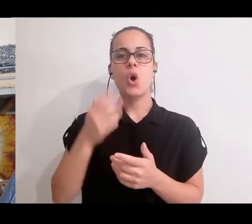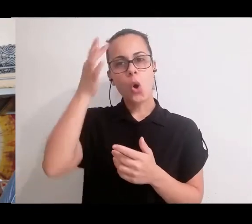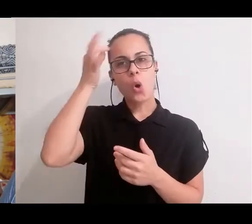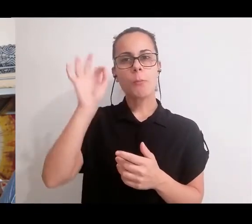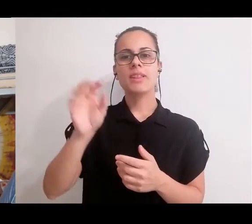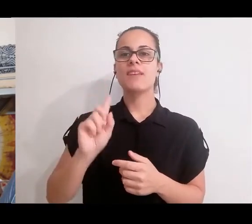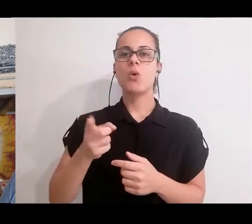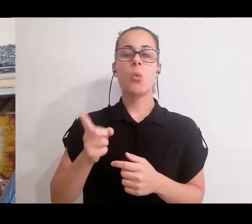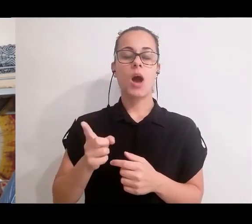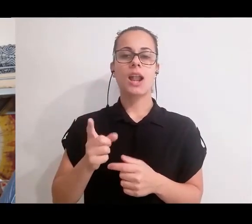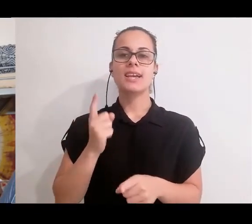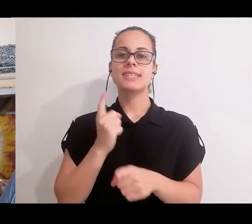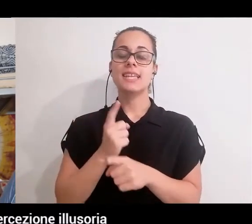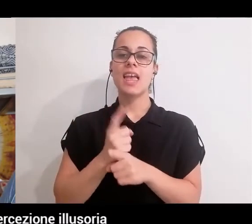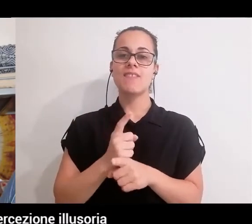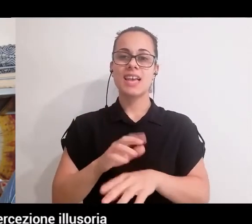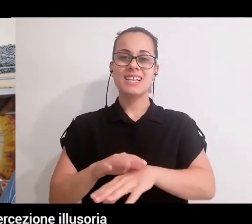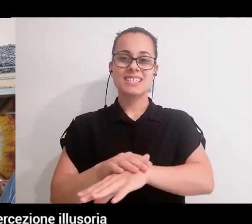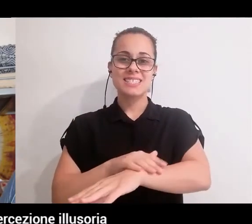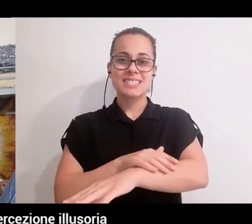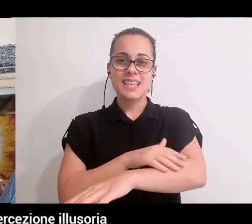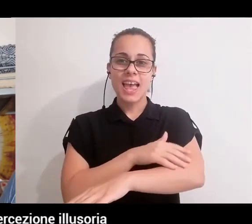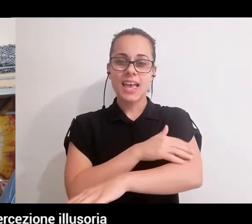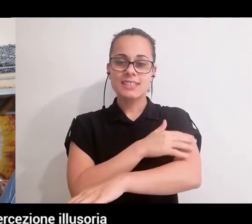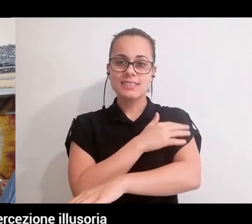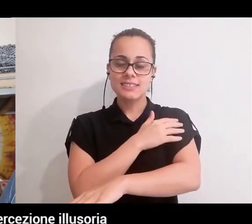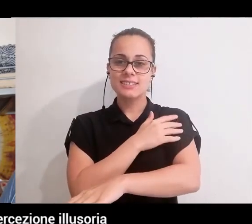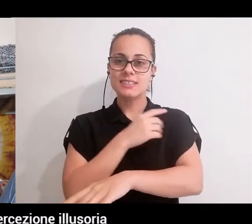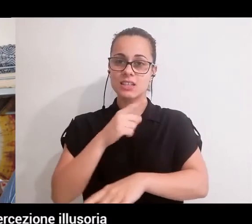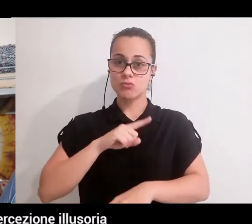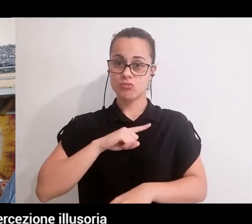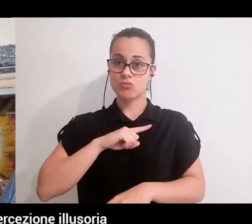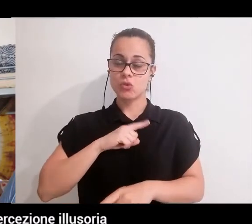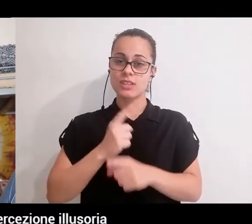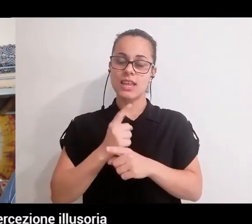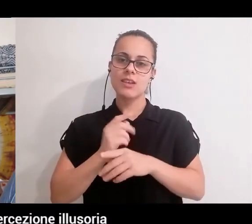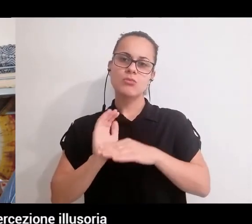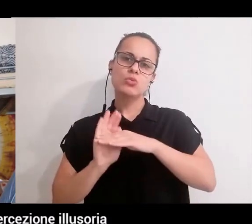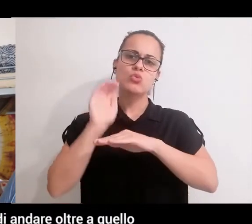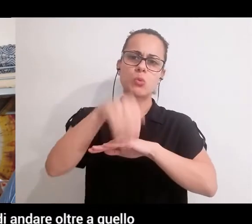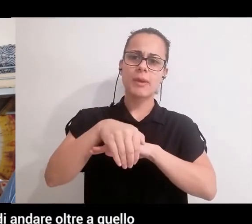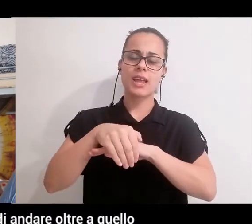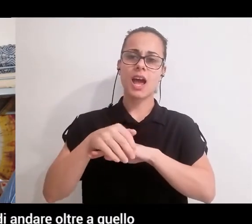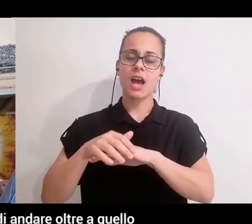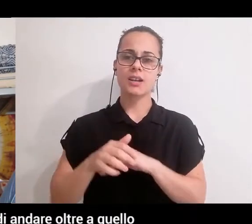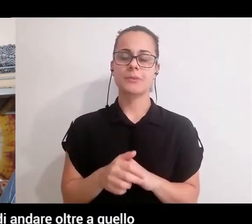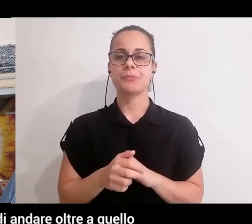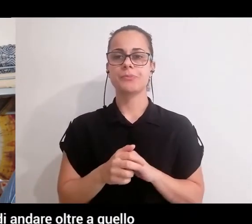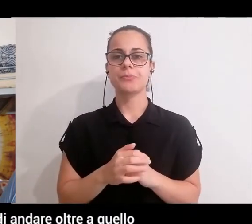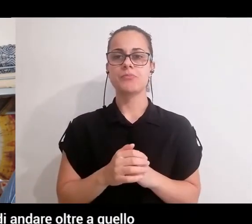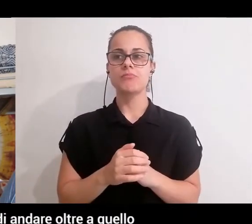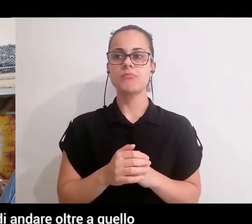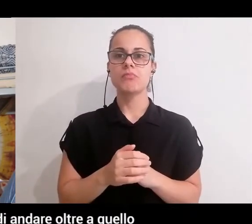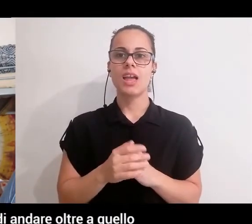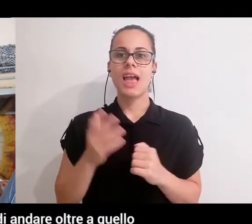oltre i sensi, quindi oltre la percezione sensoriale, la percezione illusoria che noi